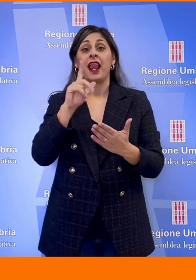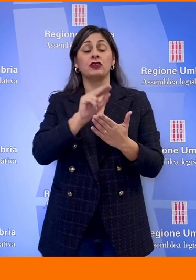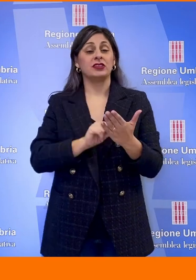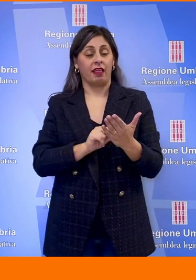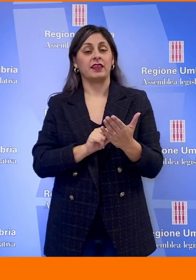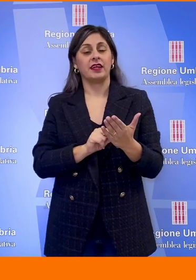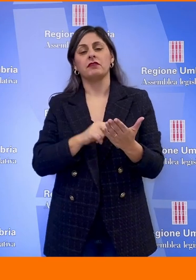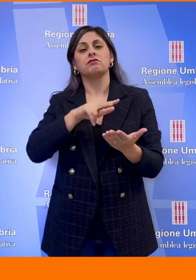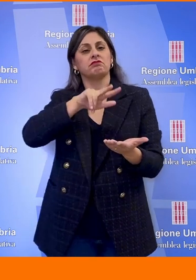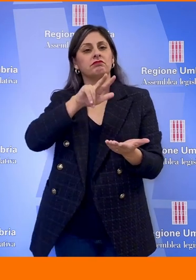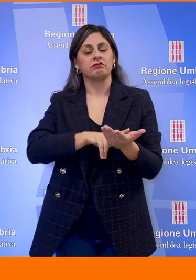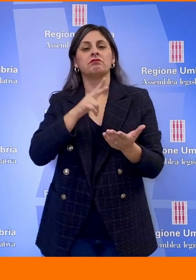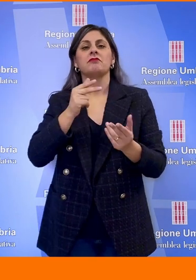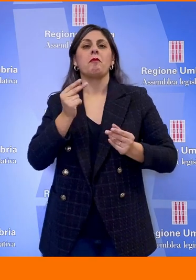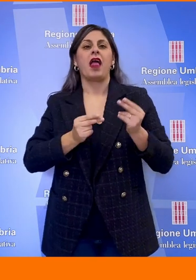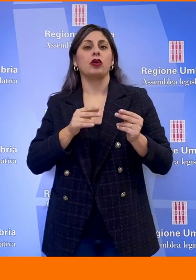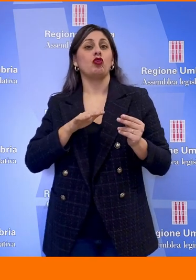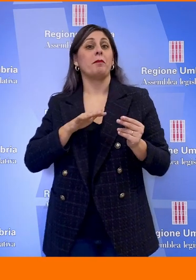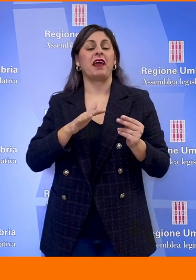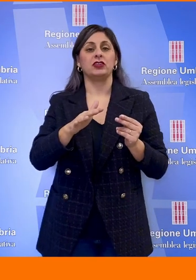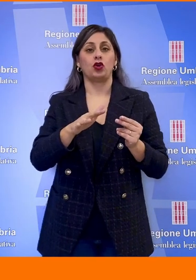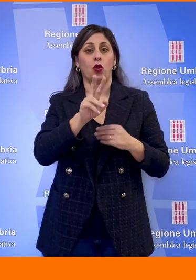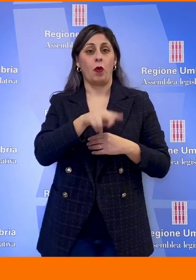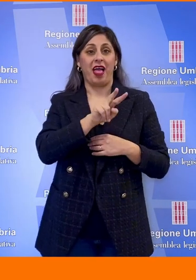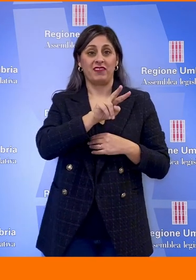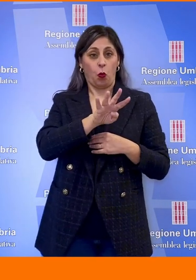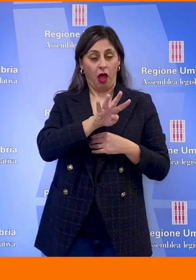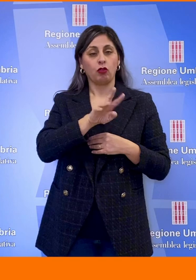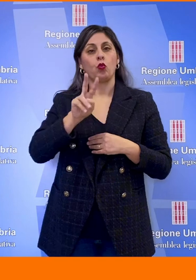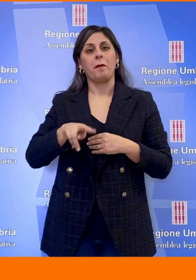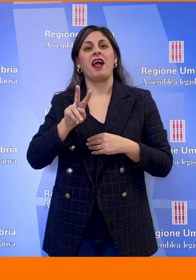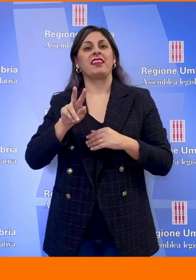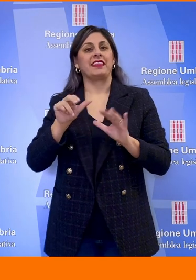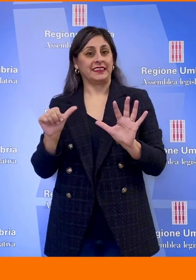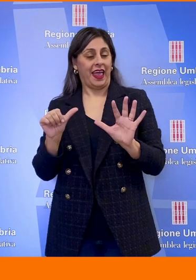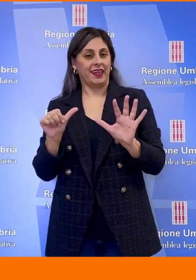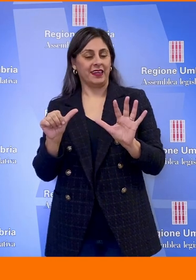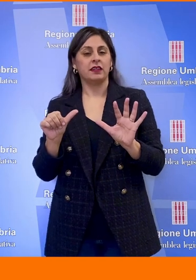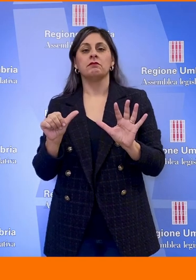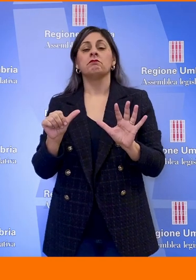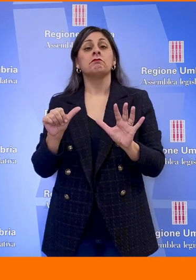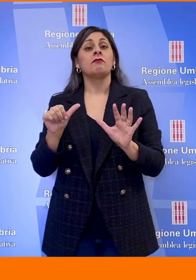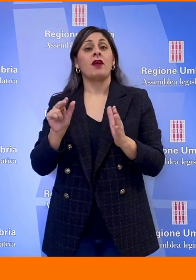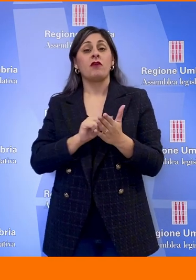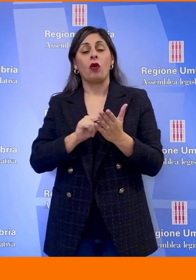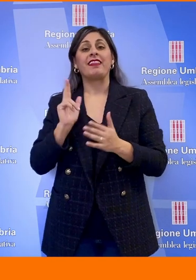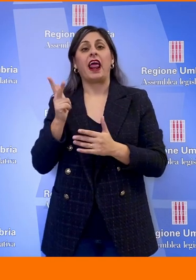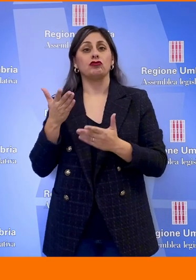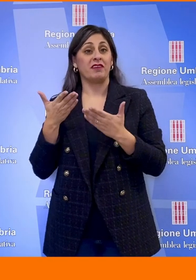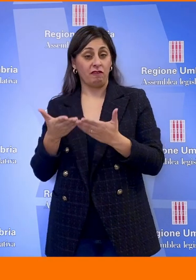approvato il bilancio di previsione 2024-2026 con i 13 voti favorevoli da parte della